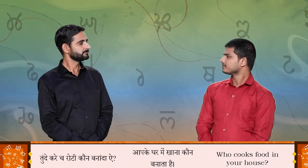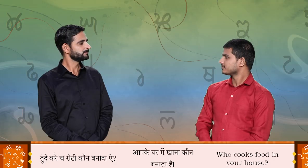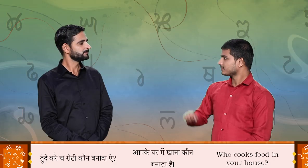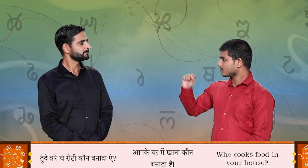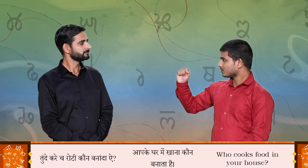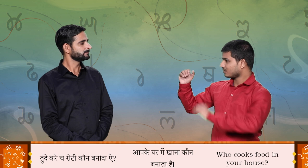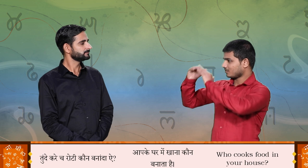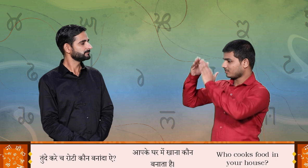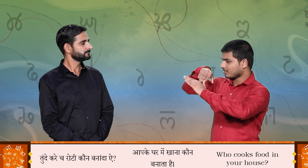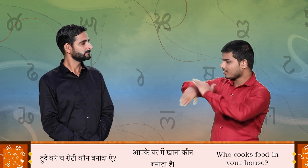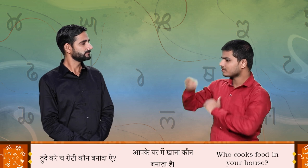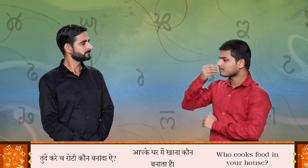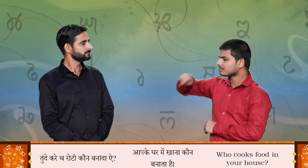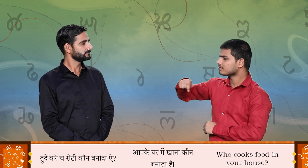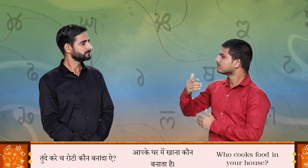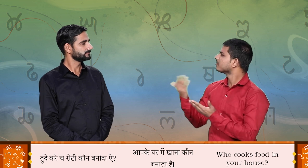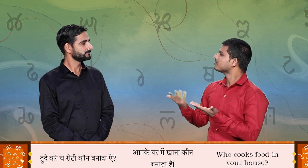तुन्दे करेच रोटी कोन बनान दाए